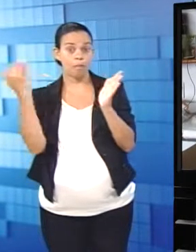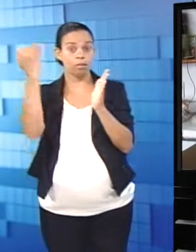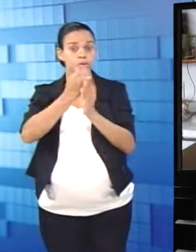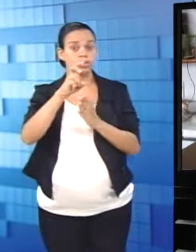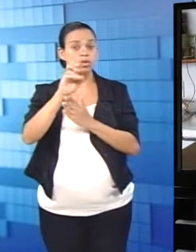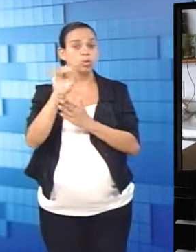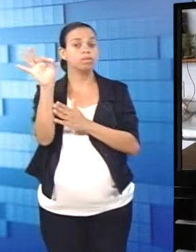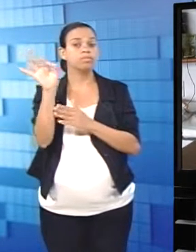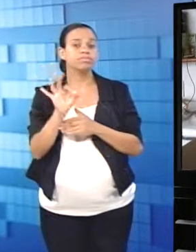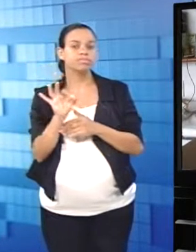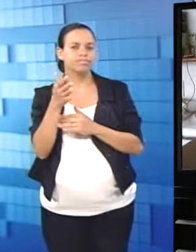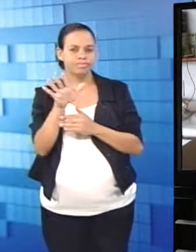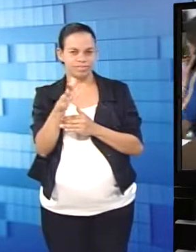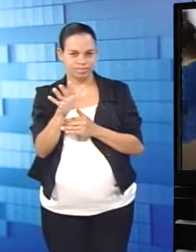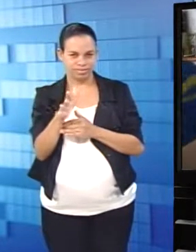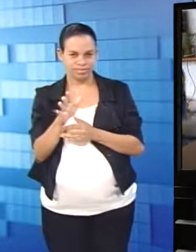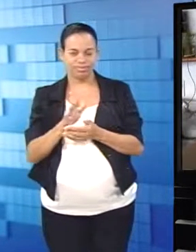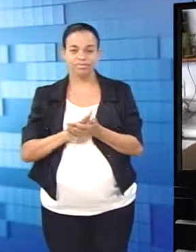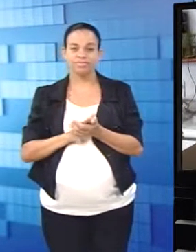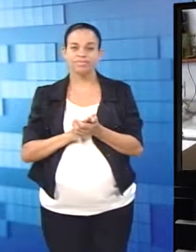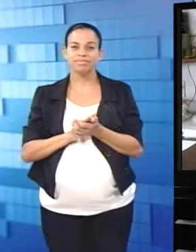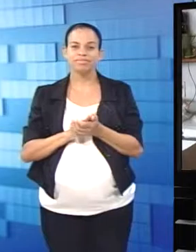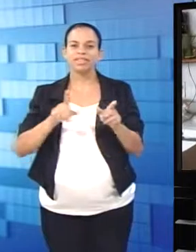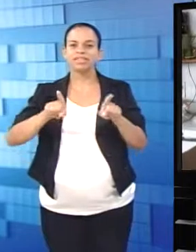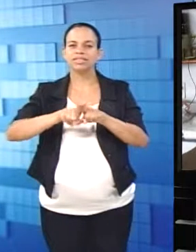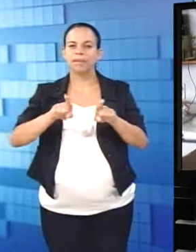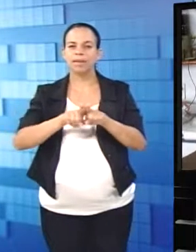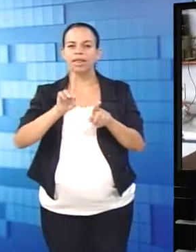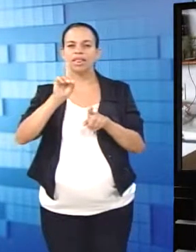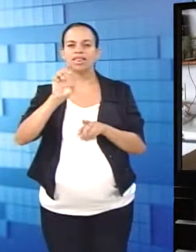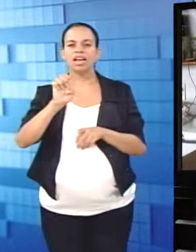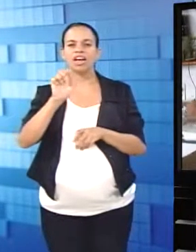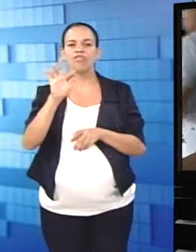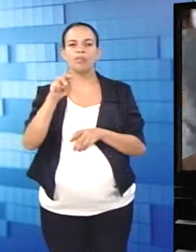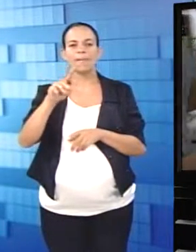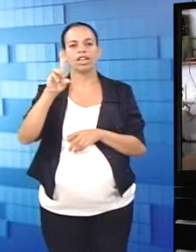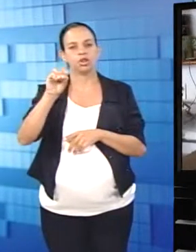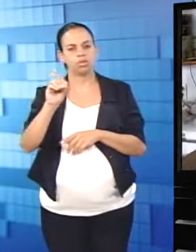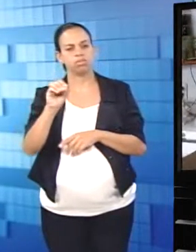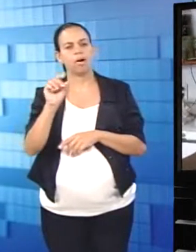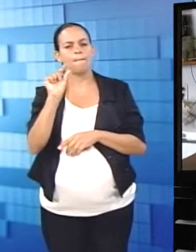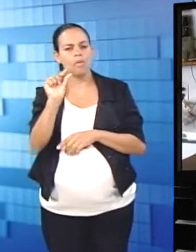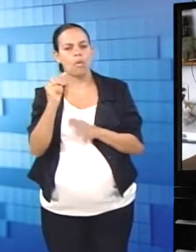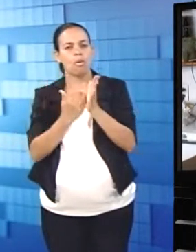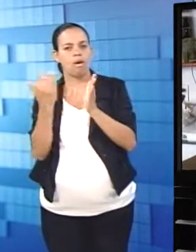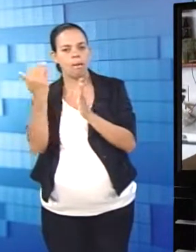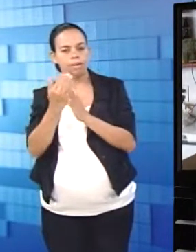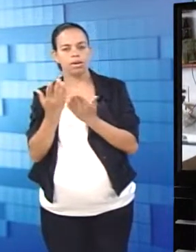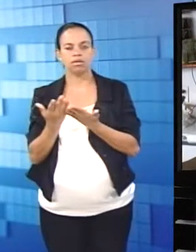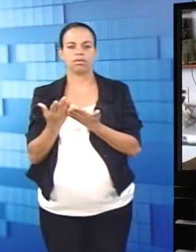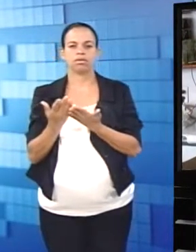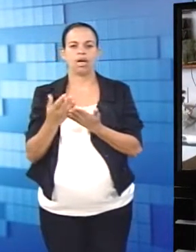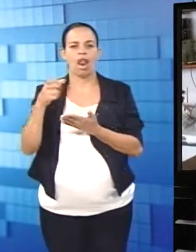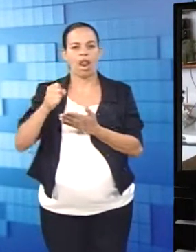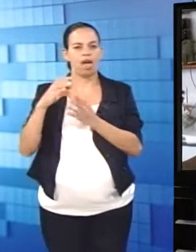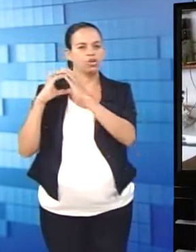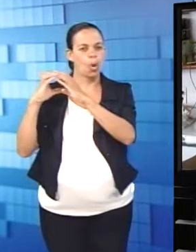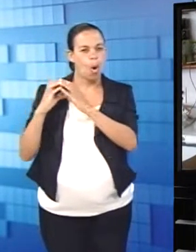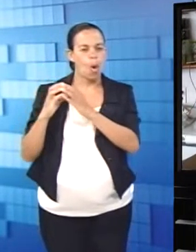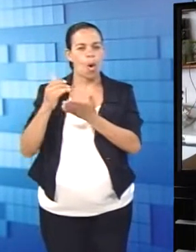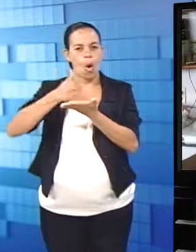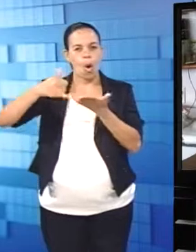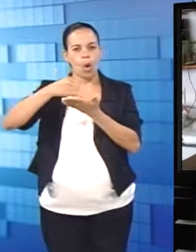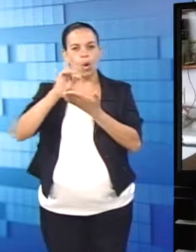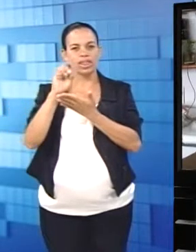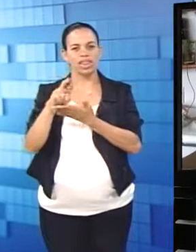% a castanha e o camarão defumado também aumentou pouco. Dendê, leite de coco, aumentou